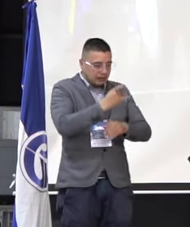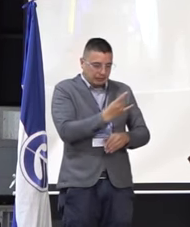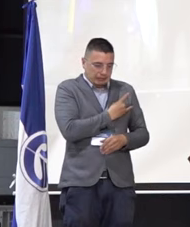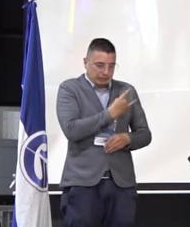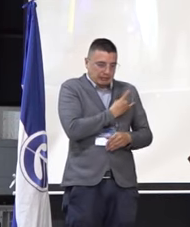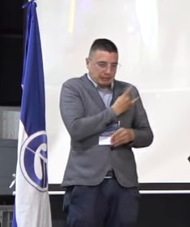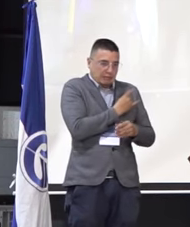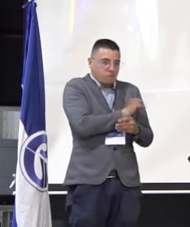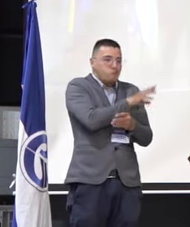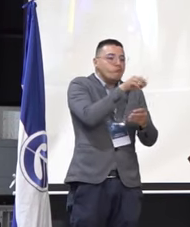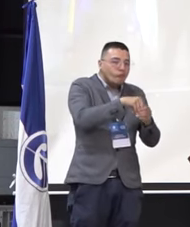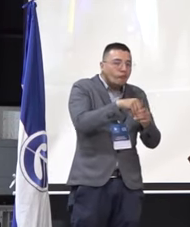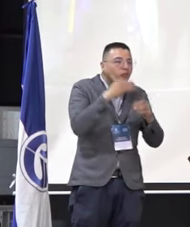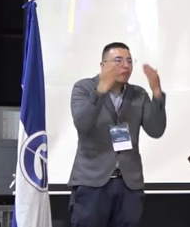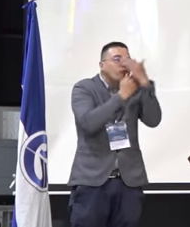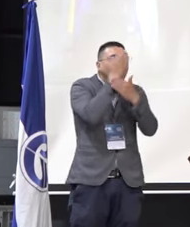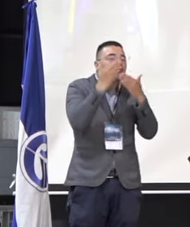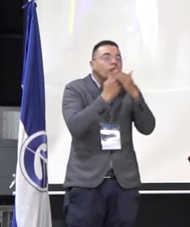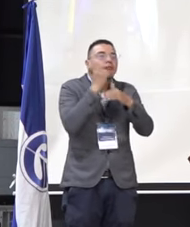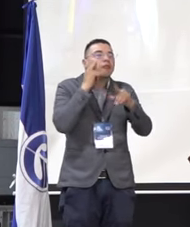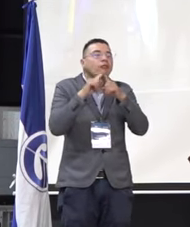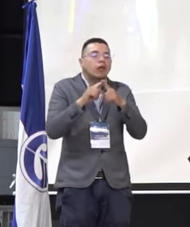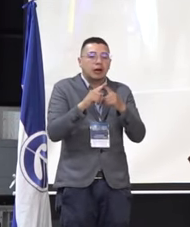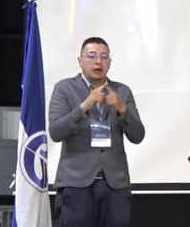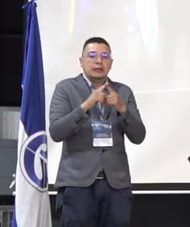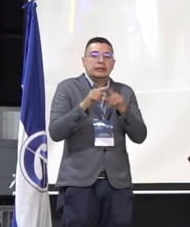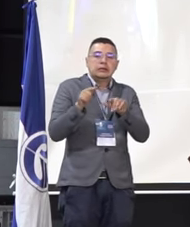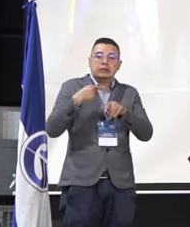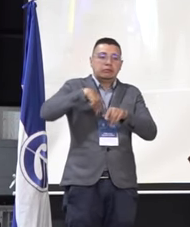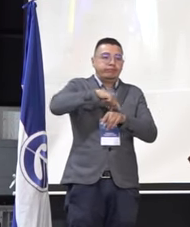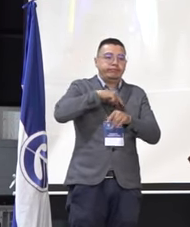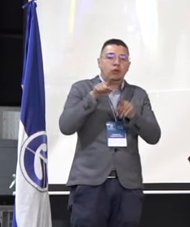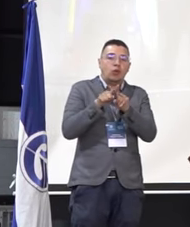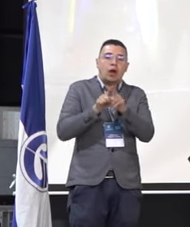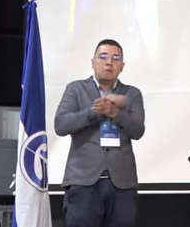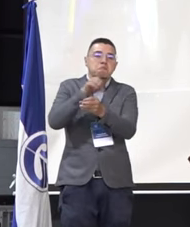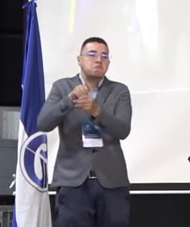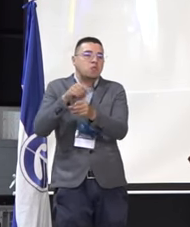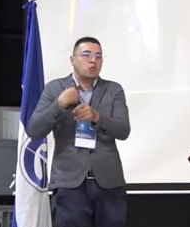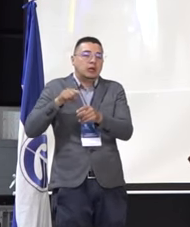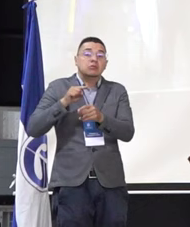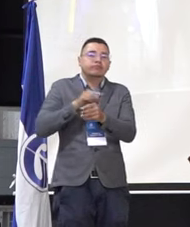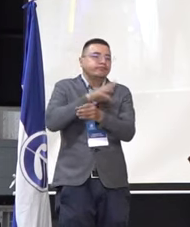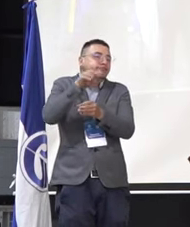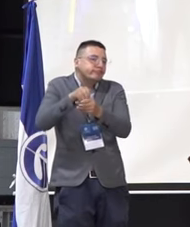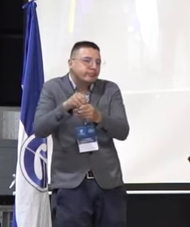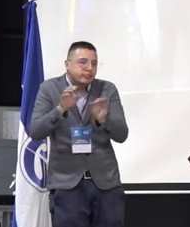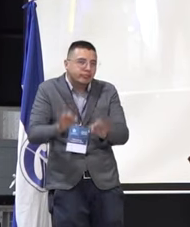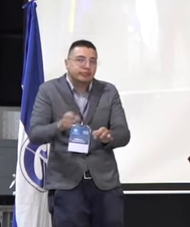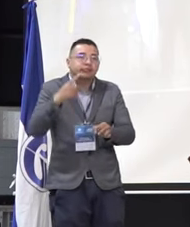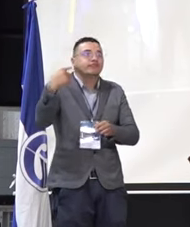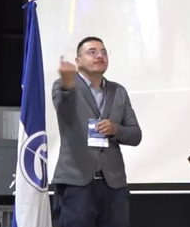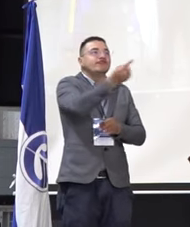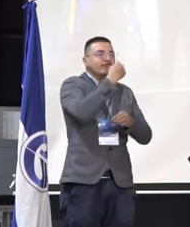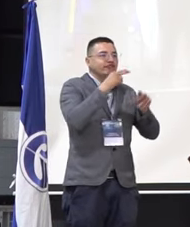universidad, que es un análisis al cual no es ajeno, digamos, a la realidad que muchos de nosotros conocemos.